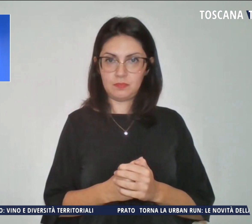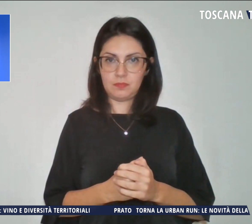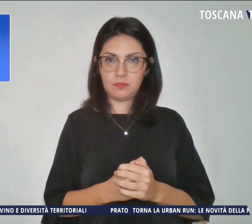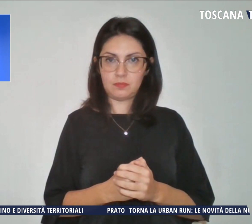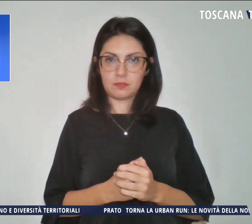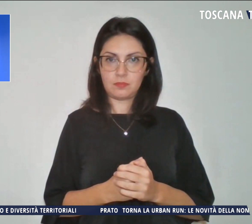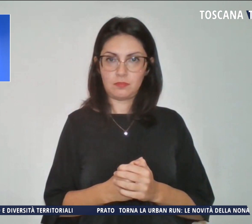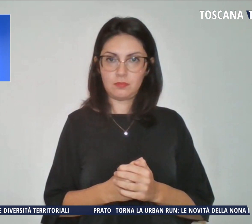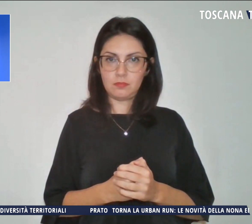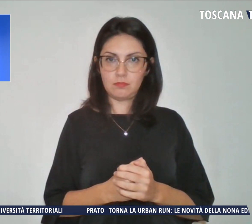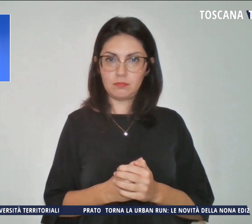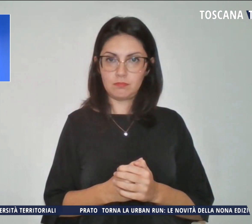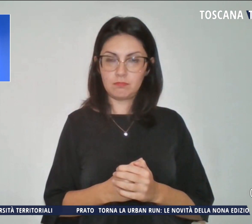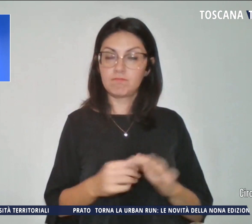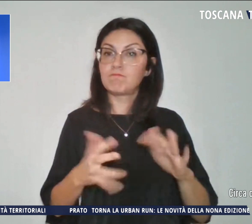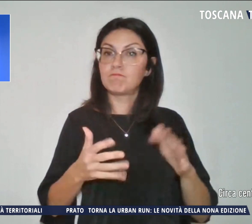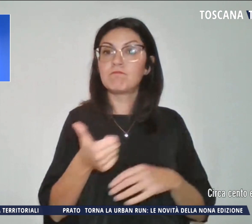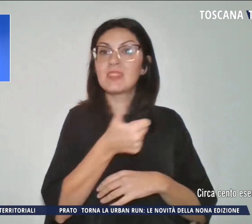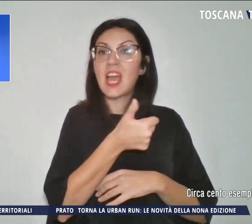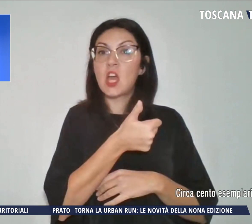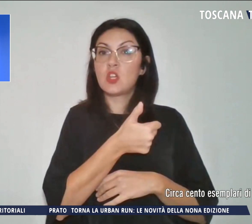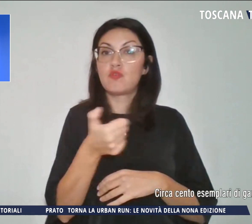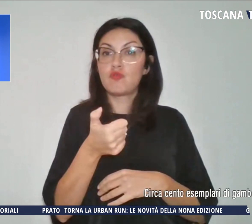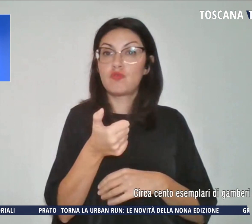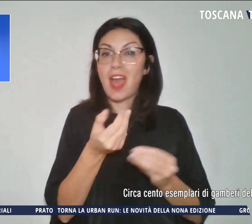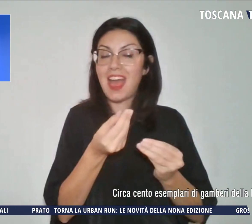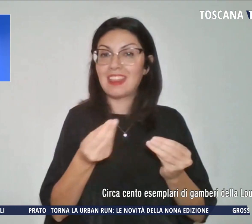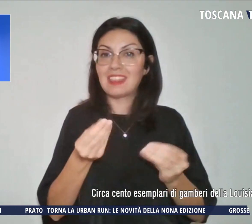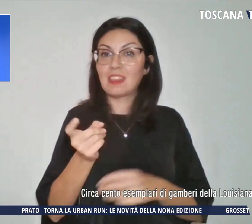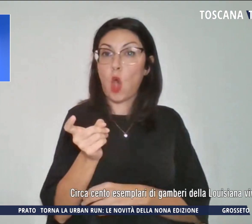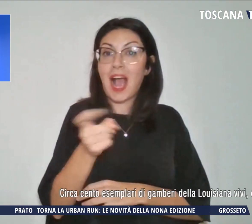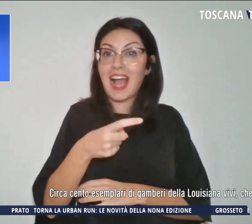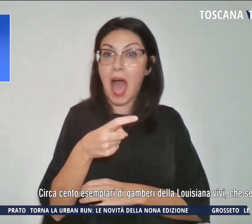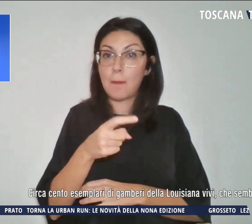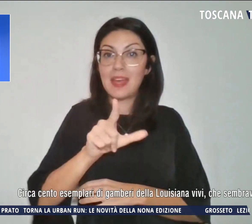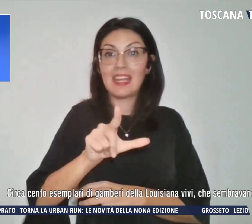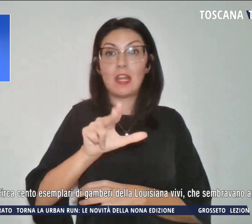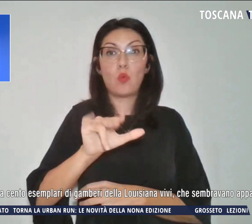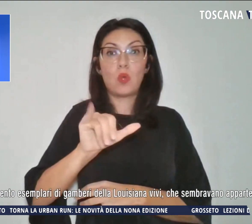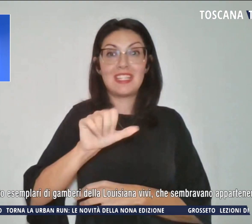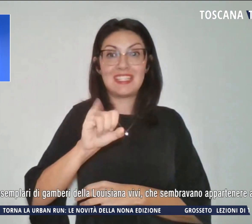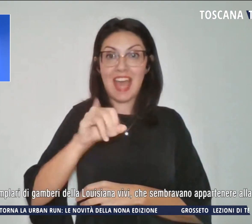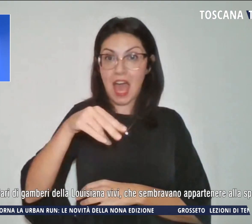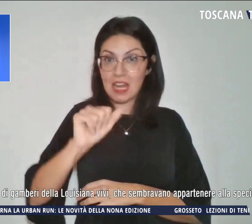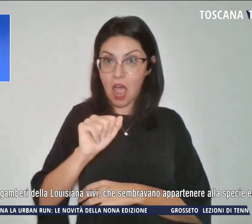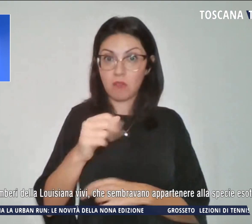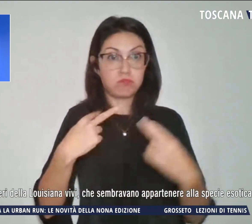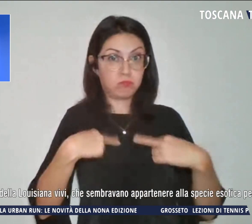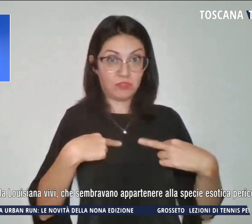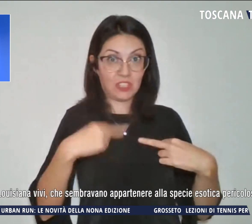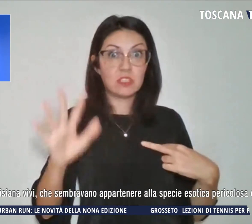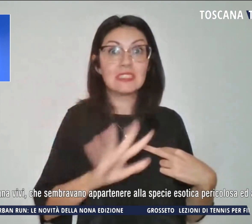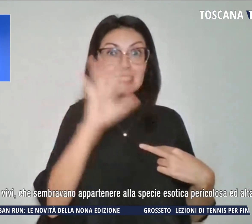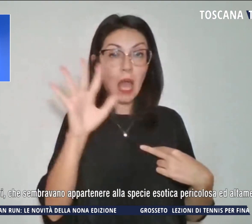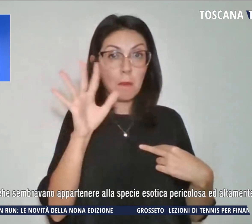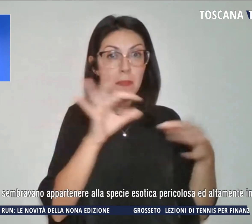Circa 100 esemplari di gamberi della Louisiana vivi che sembravano appartenere alla specie